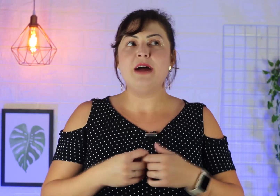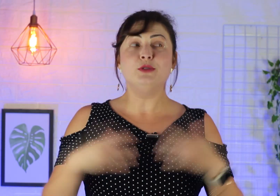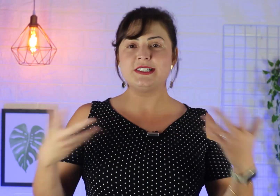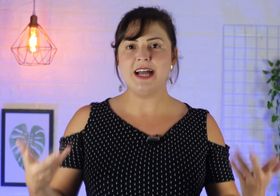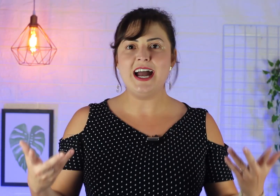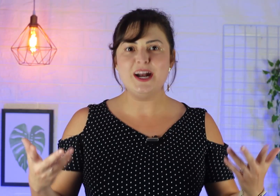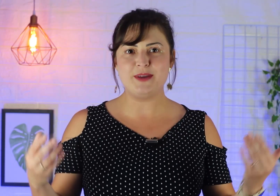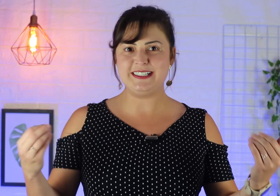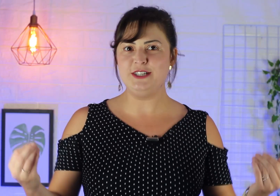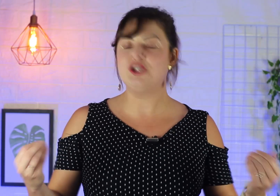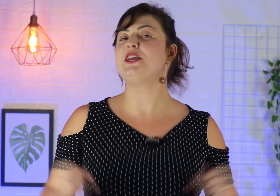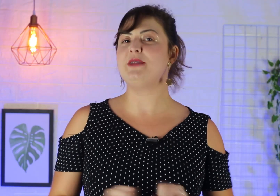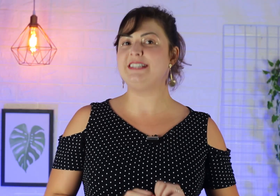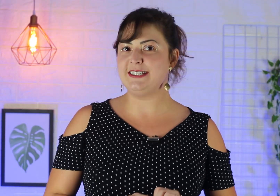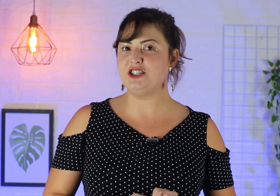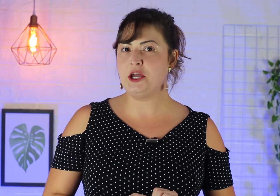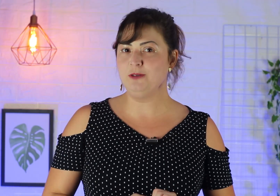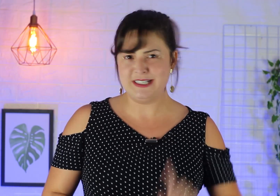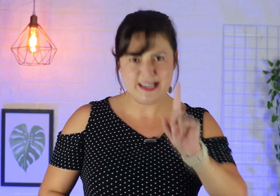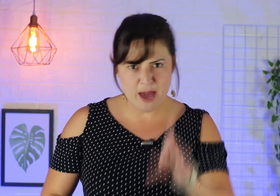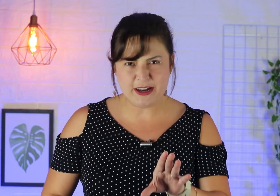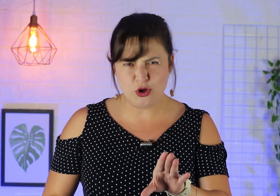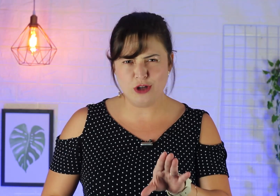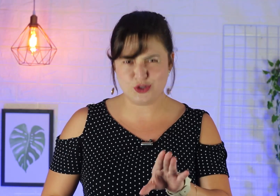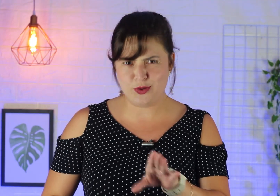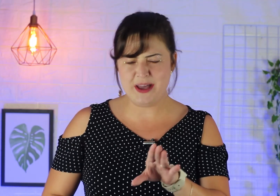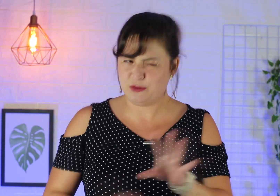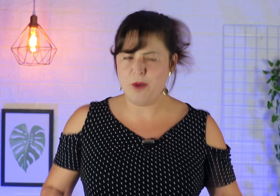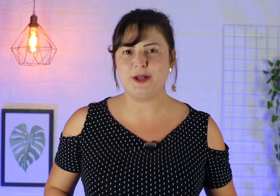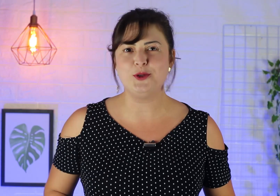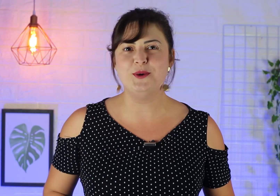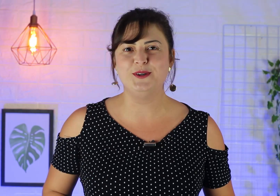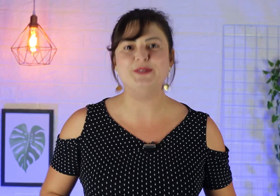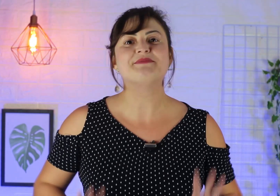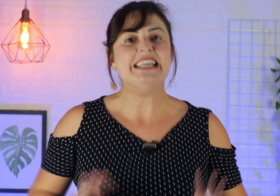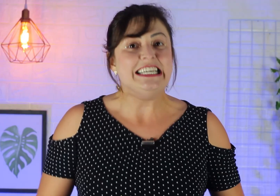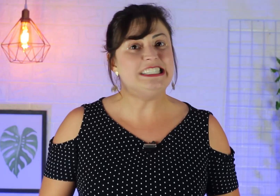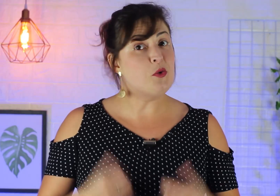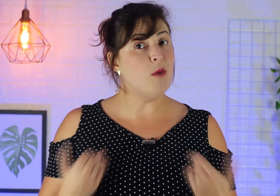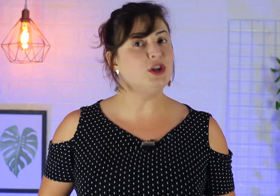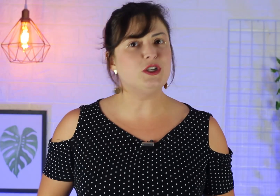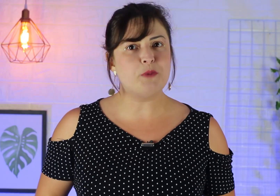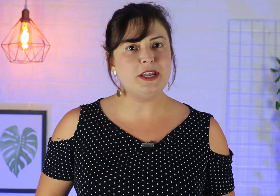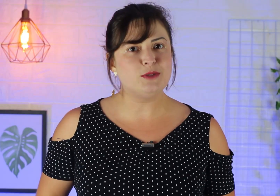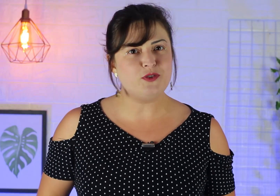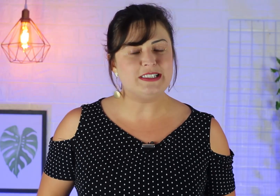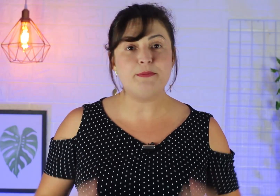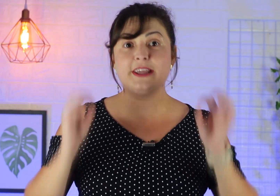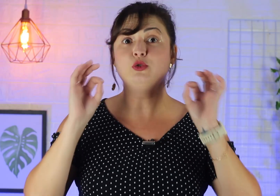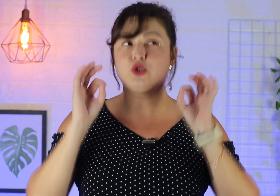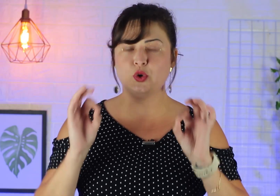buscar, pra sentir a presença de Deus e é pra todos, é mesmo? Não é pra todo mundo? Então, como que nós podemos fazer pra que os